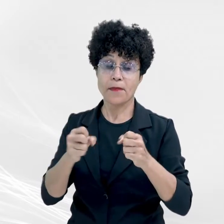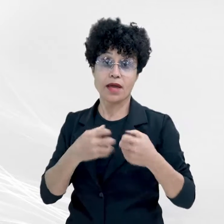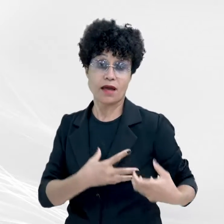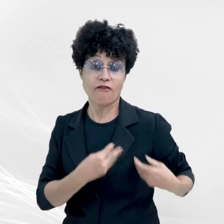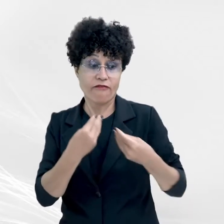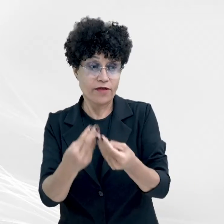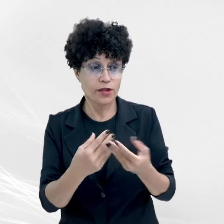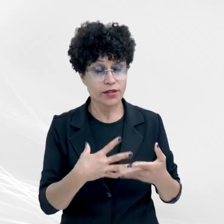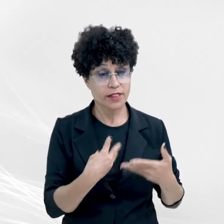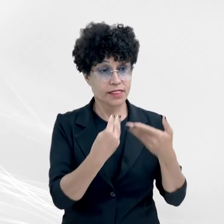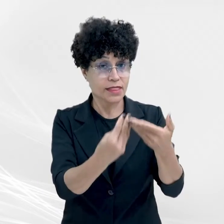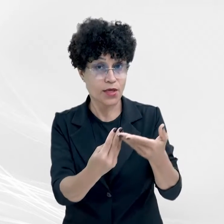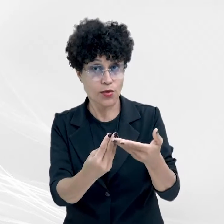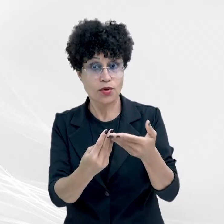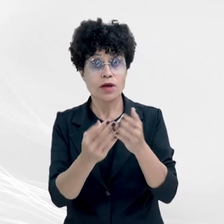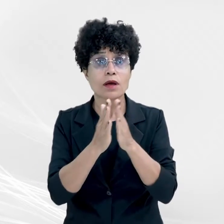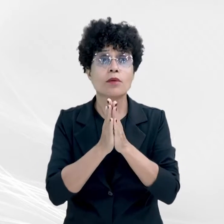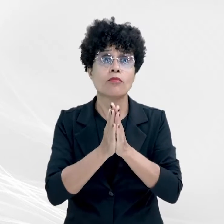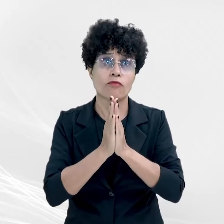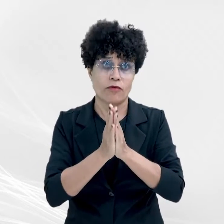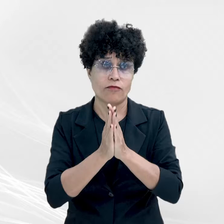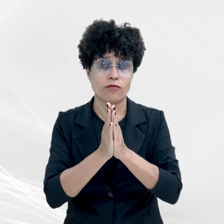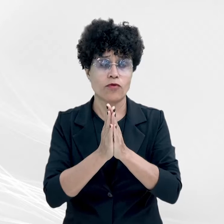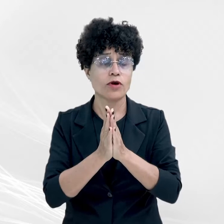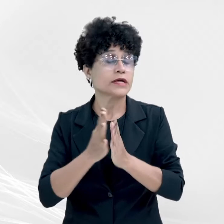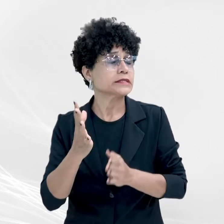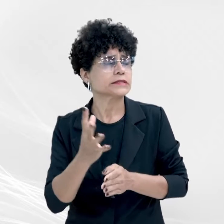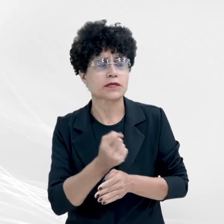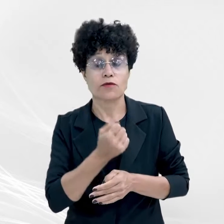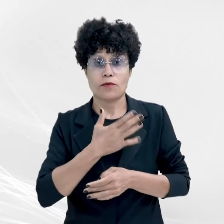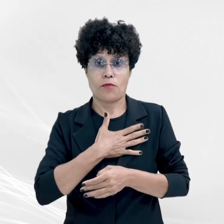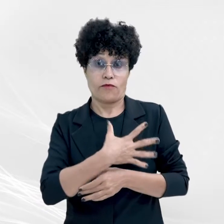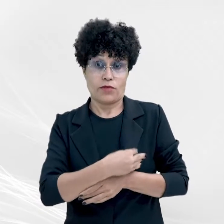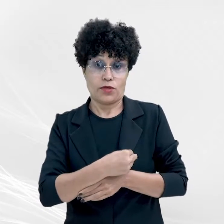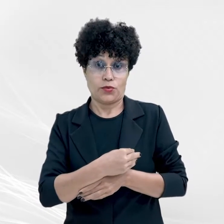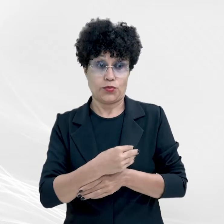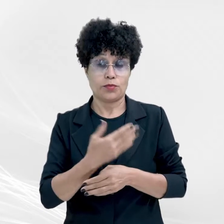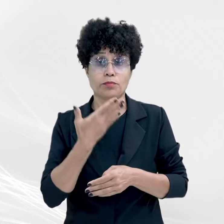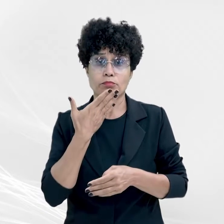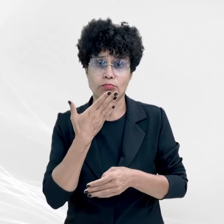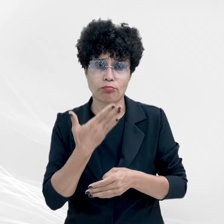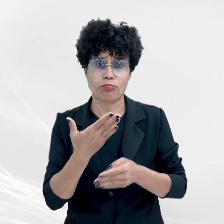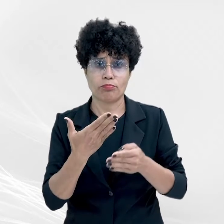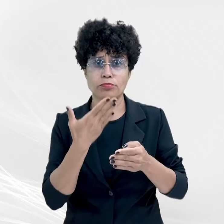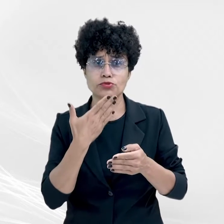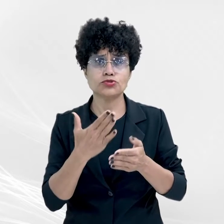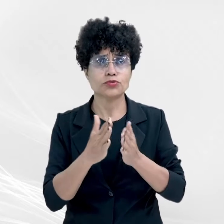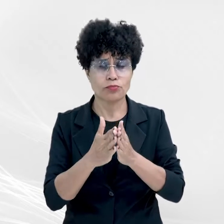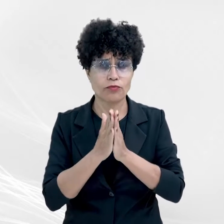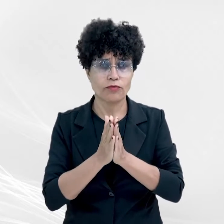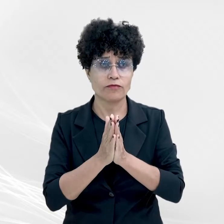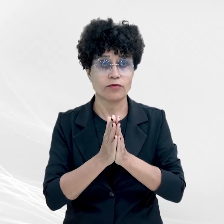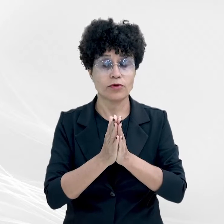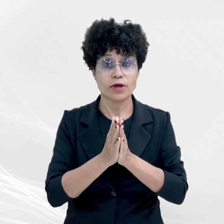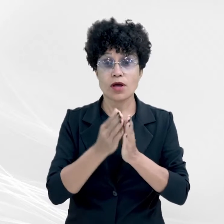implorando, entre aspas, salva meu filho, tendo o casal vizinho ficando com a criança.